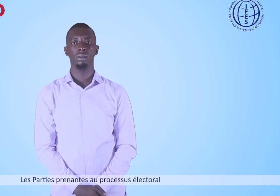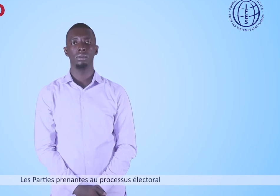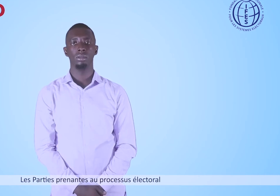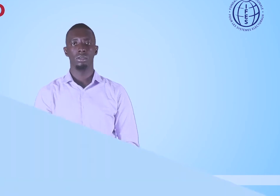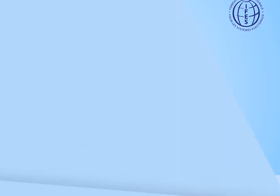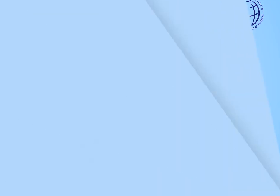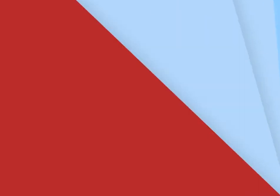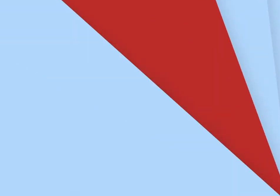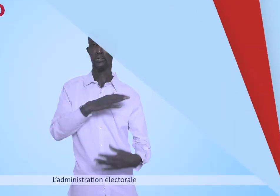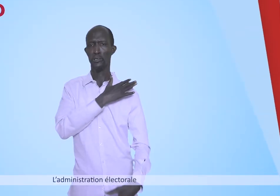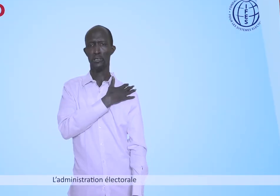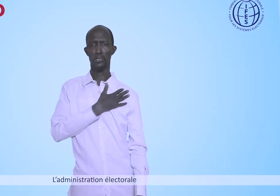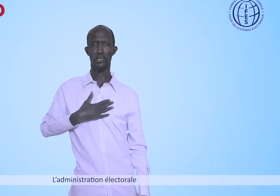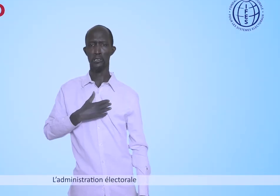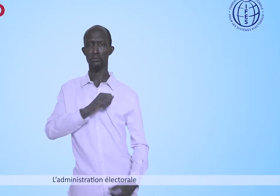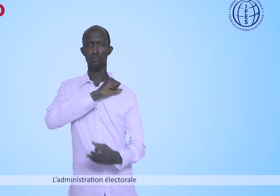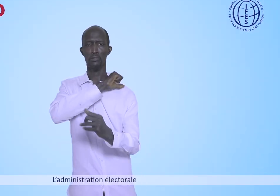L'administration électorale